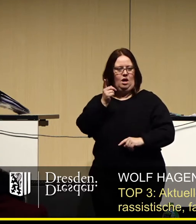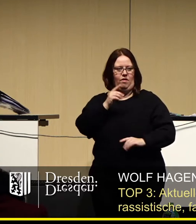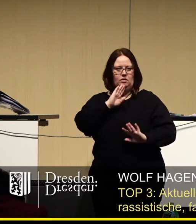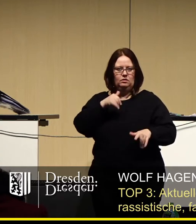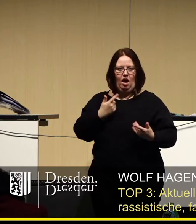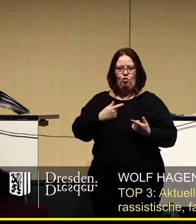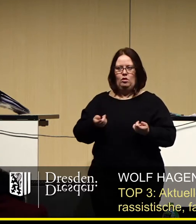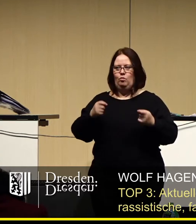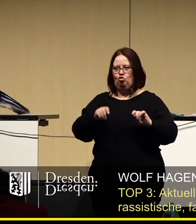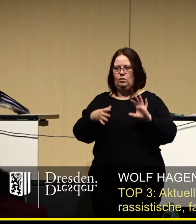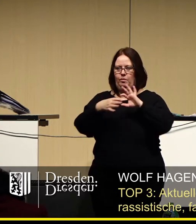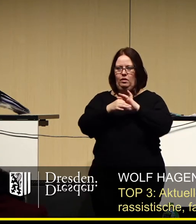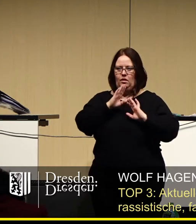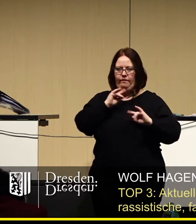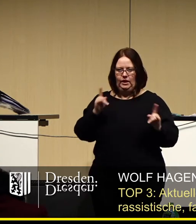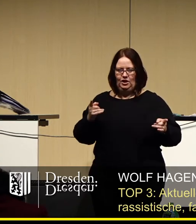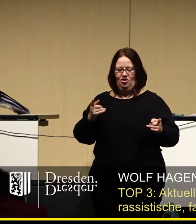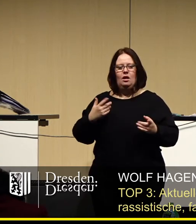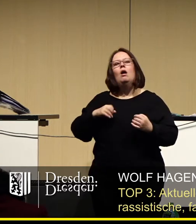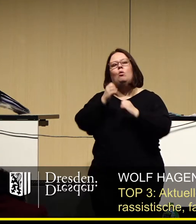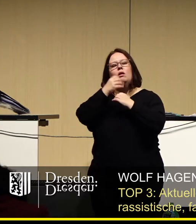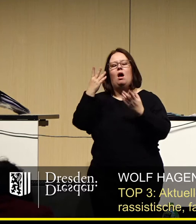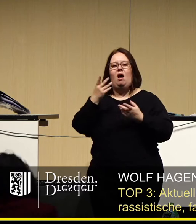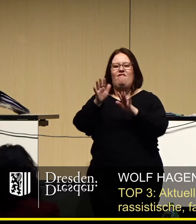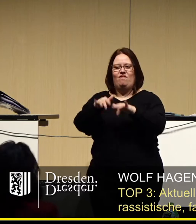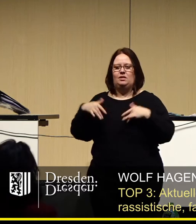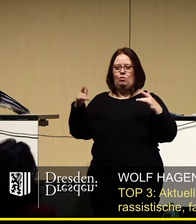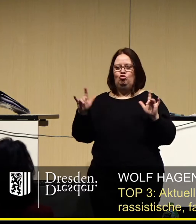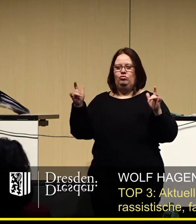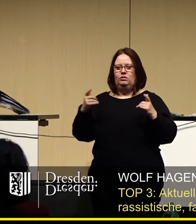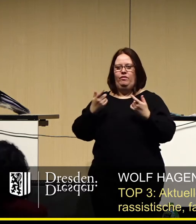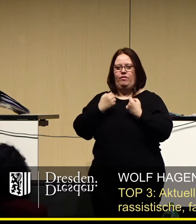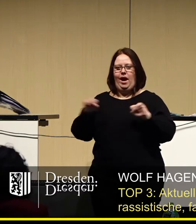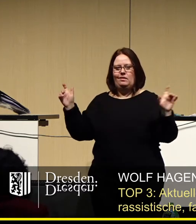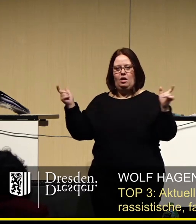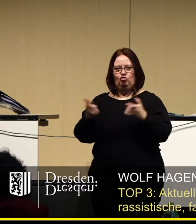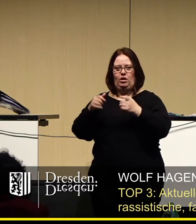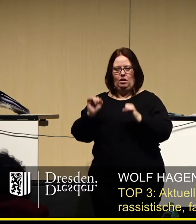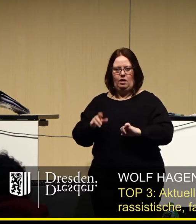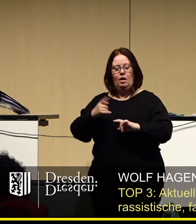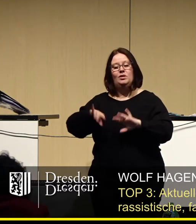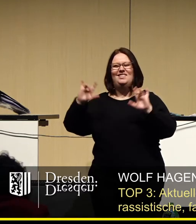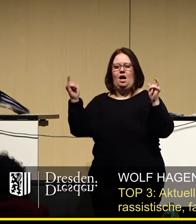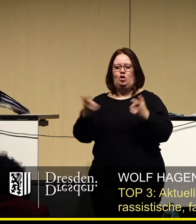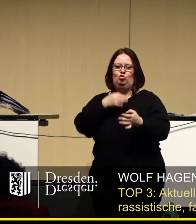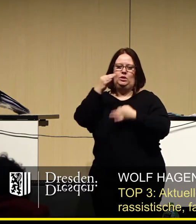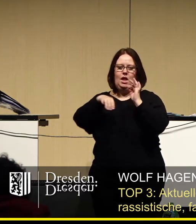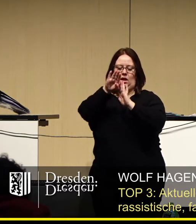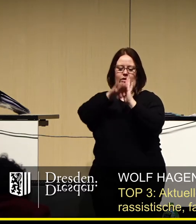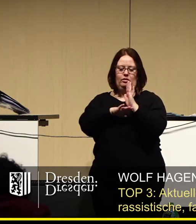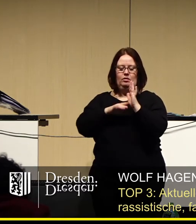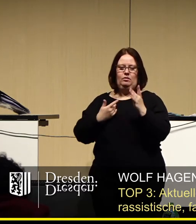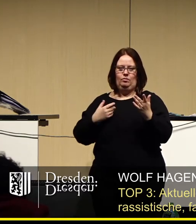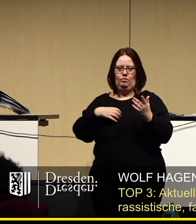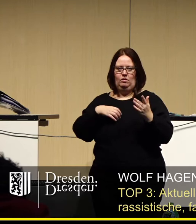oder durch Beschlüsse binden. Natürlich kann auch die Versammlungsfreiheit eingeschränkt werden. Diese Einschränkungen unterliegen aber enormen rechtlichen